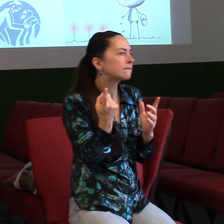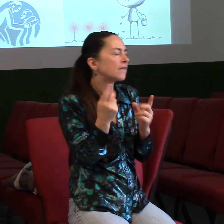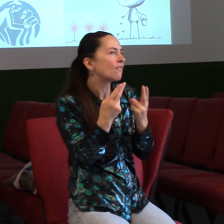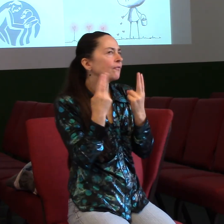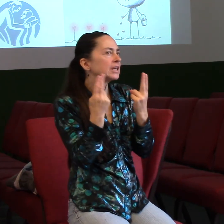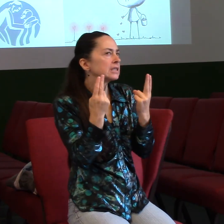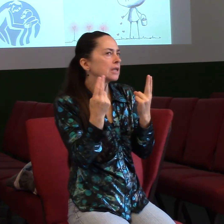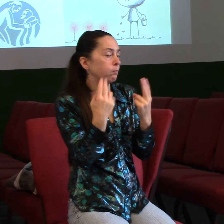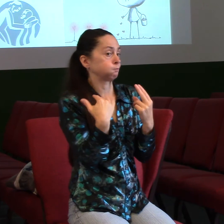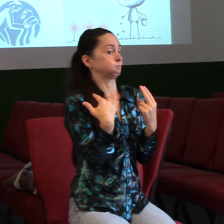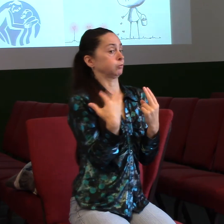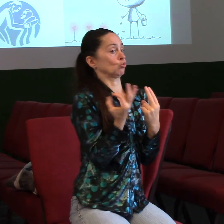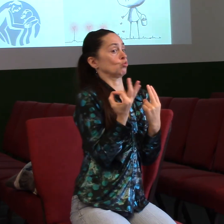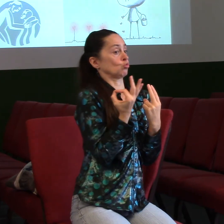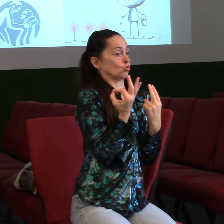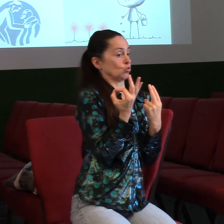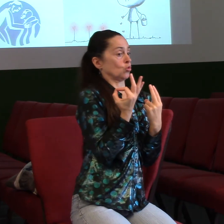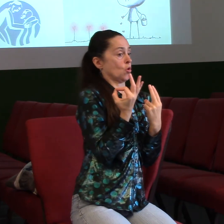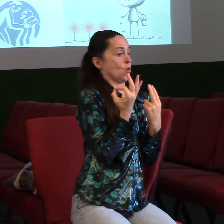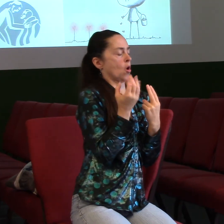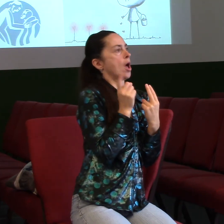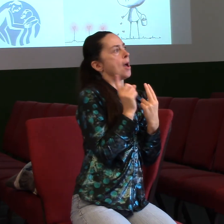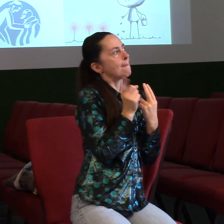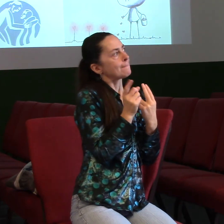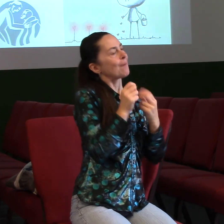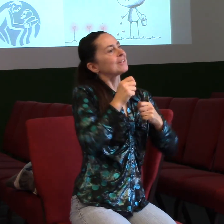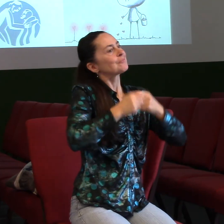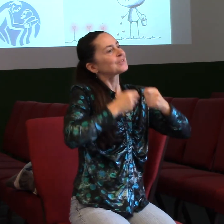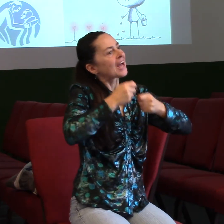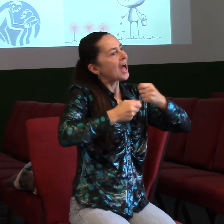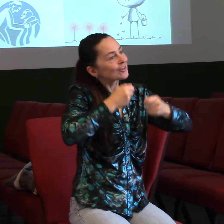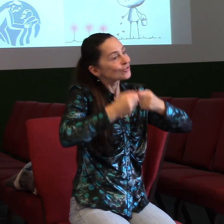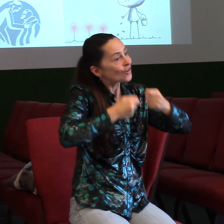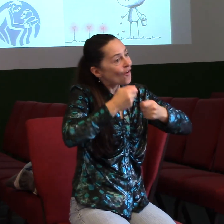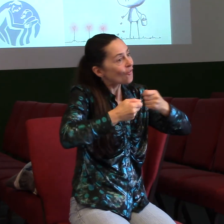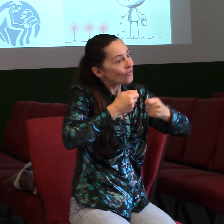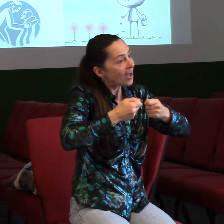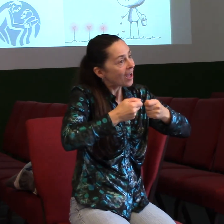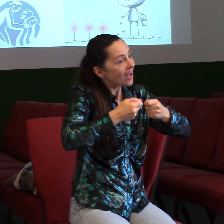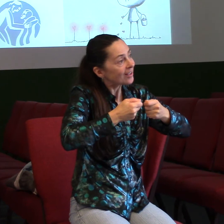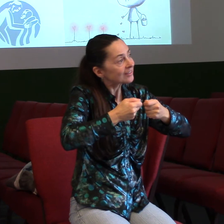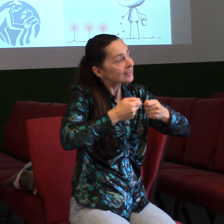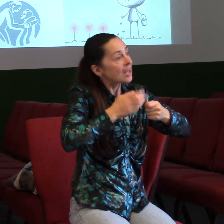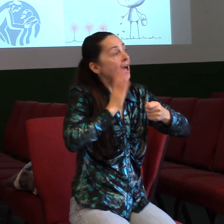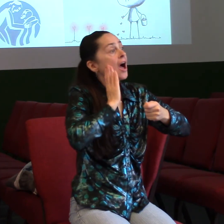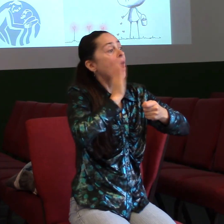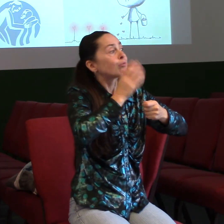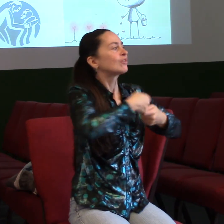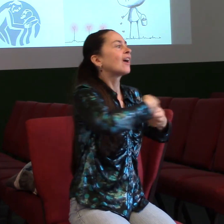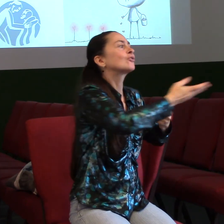máme, tak máme vlastně pracovat ještě víc, abychom se mohli podílit s druhými. Že nepracuju jenom pro sebe, ale jsem ochotný udělat